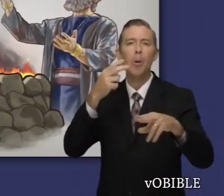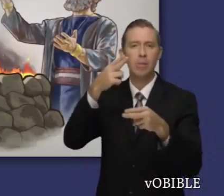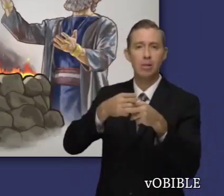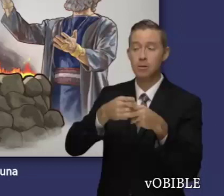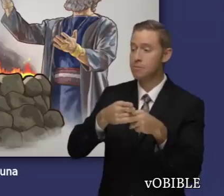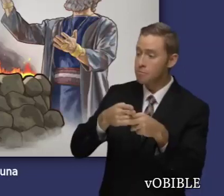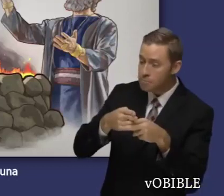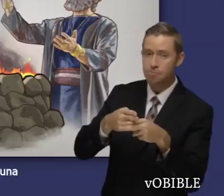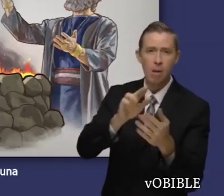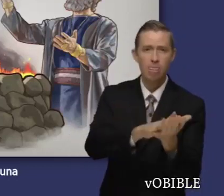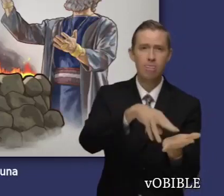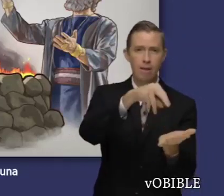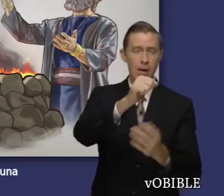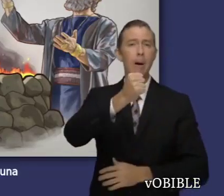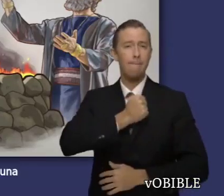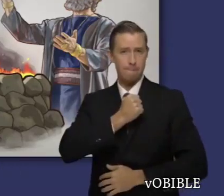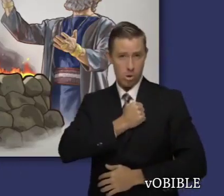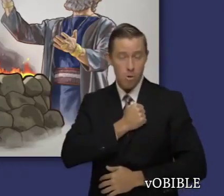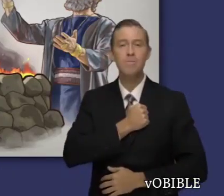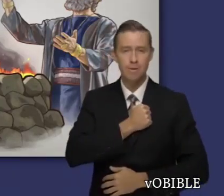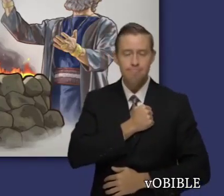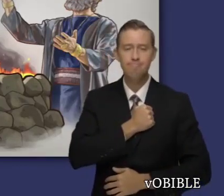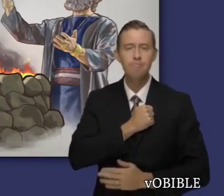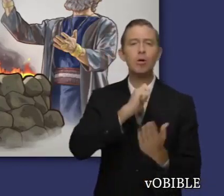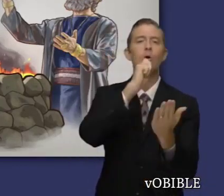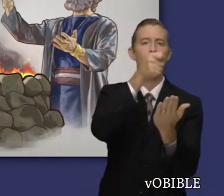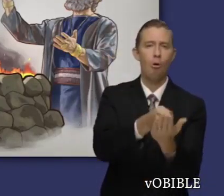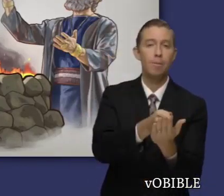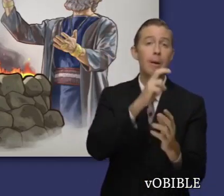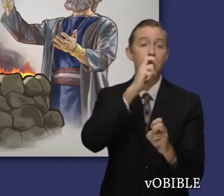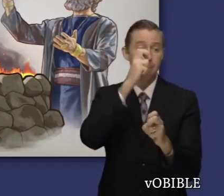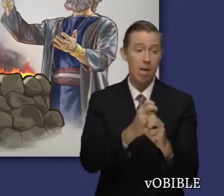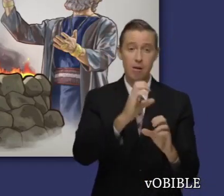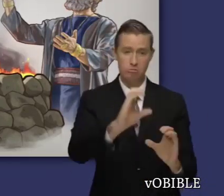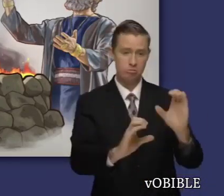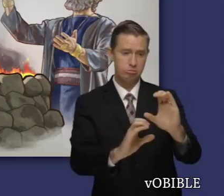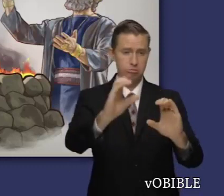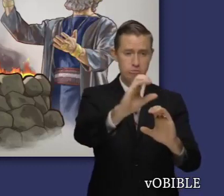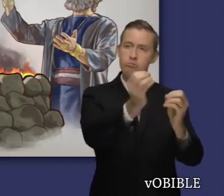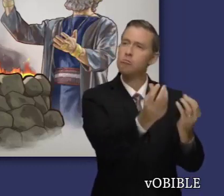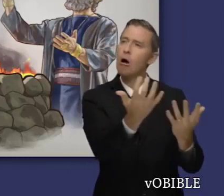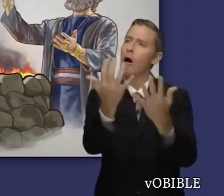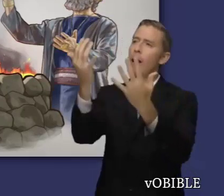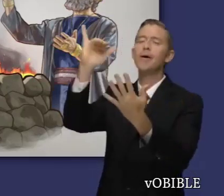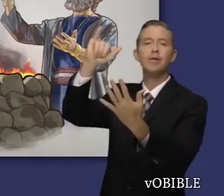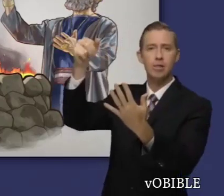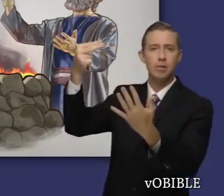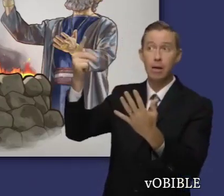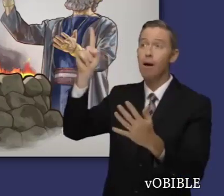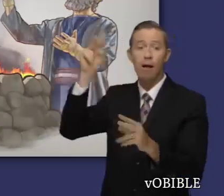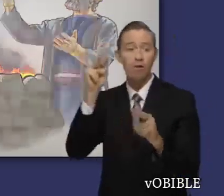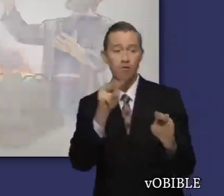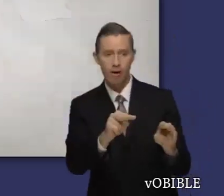y le ofrece sacrificios a Dios. Entonces, Jehová da la orden de que se detenga la epidemia que había mandado